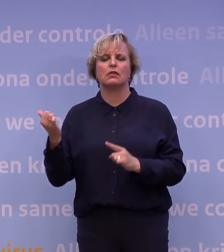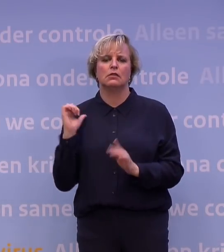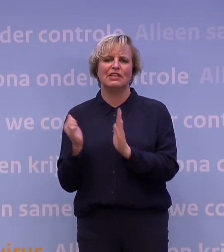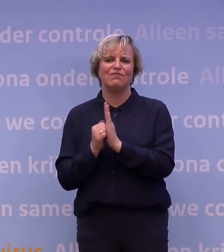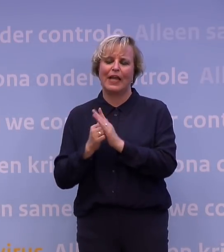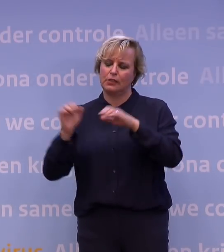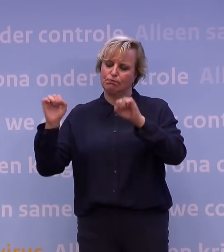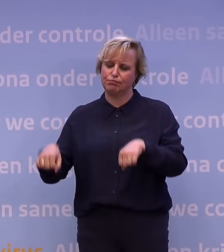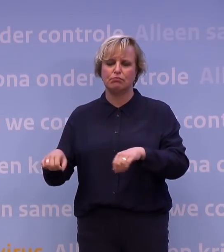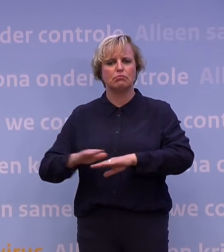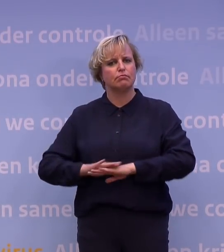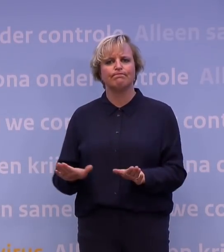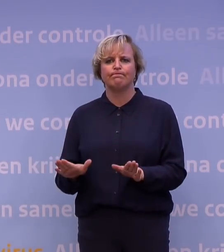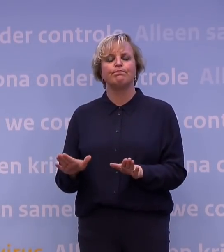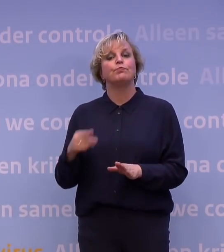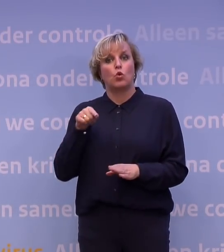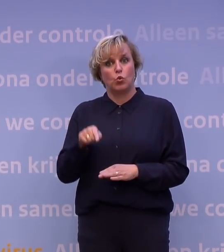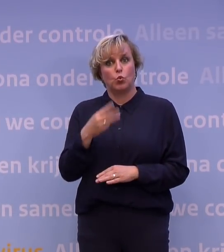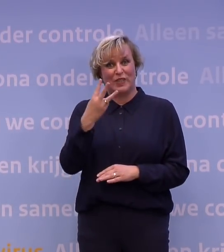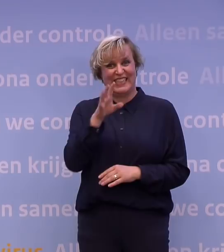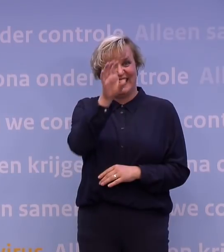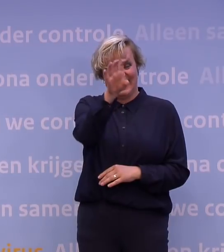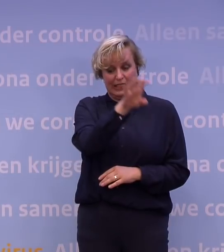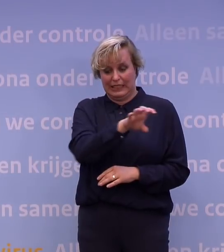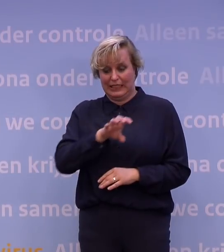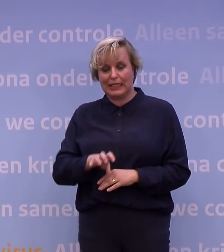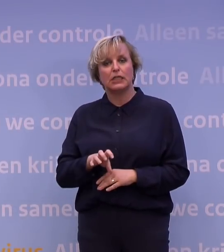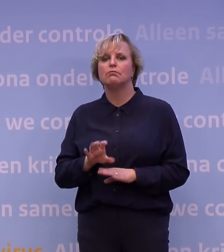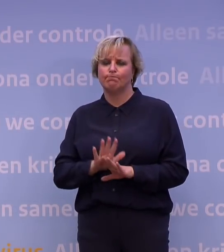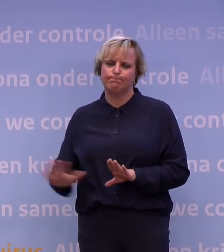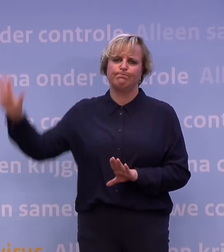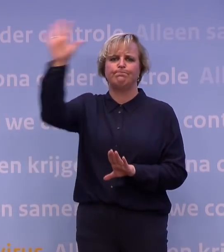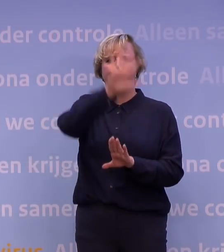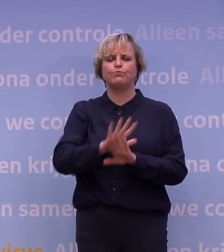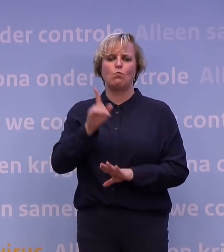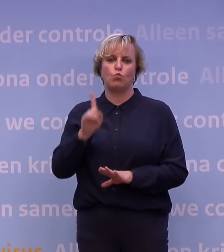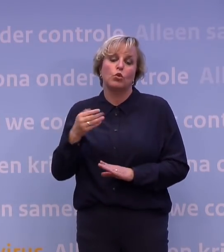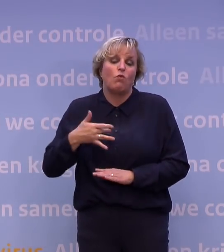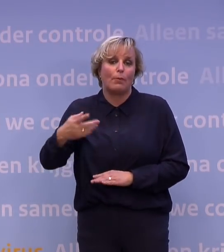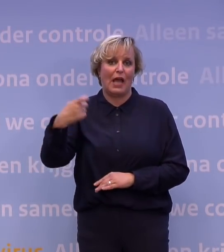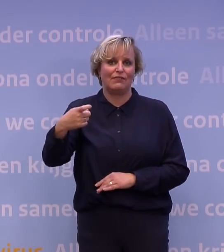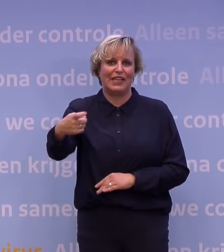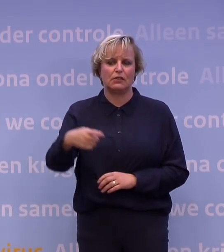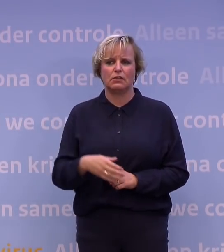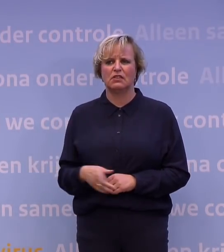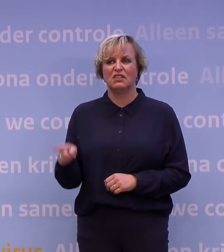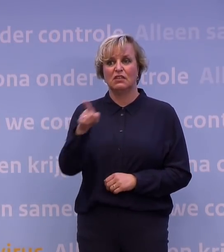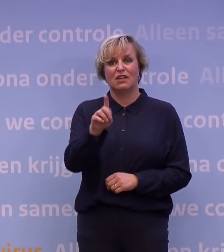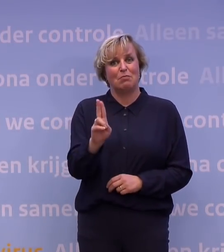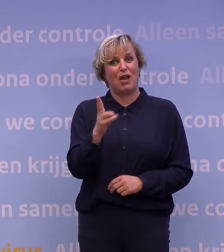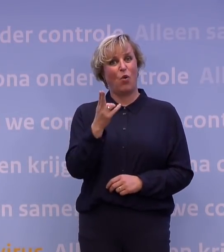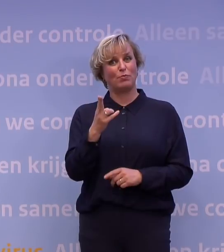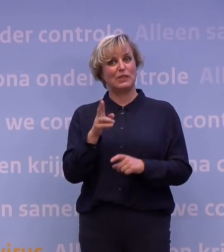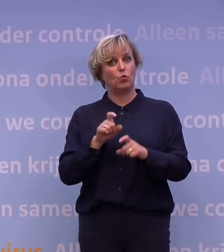waarover we nu in gesprek zijn met die drie grote steden, dat zal voor een paar weken nationaal moeten. Maar dan laten we zich toch opnieuw overvallen met een strategie die in de